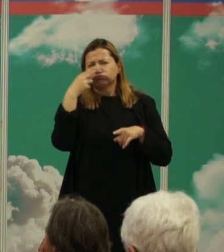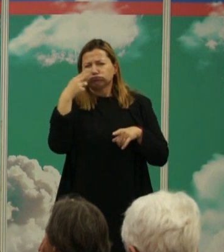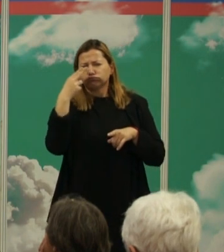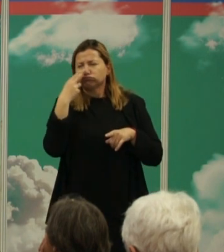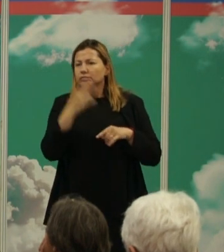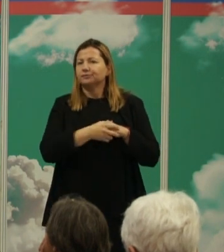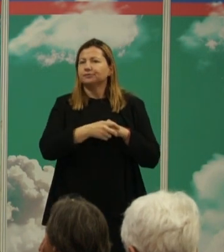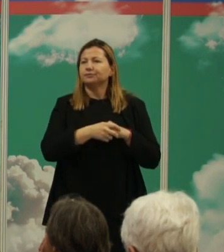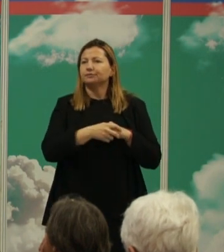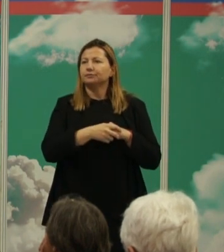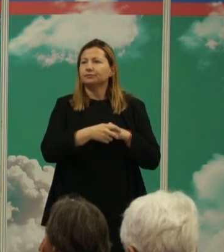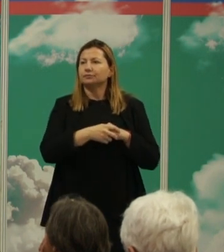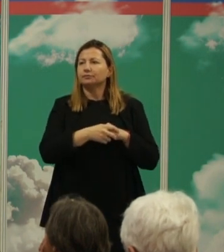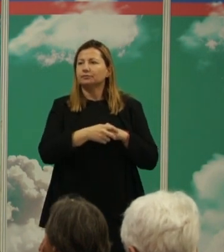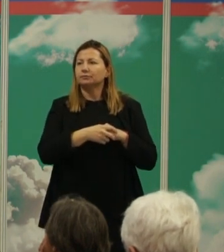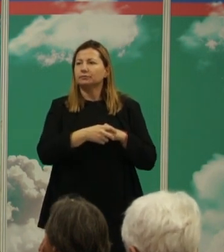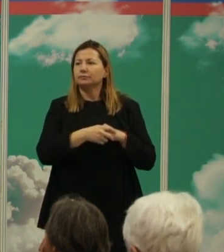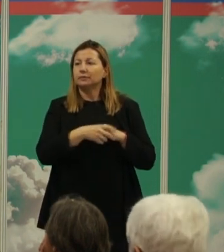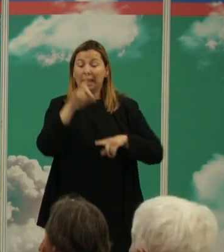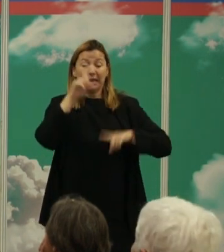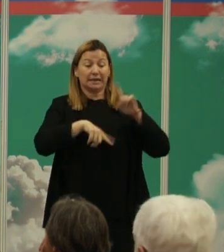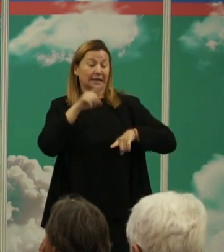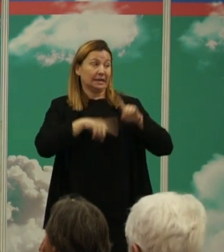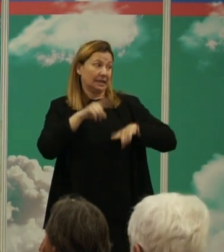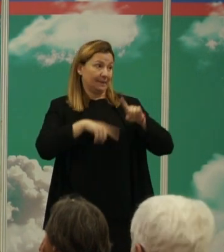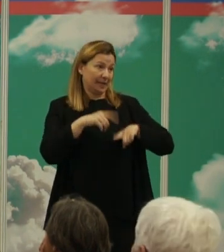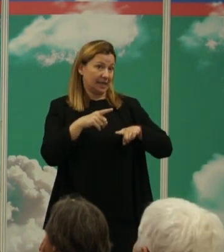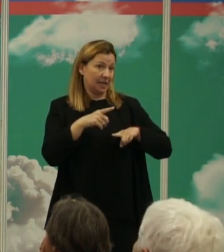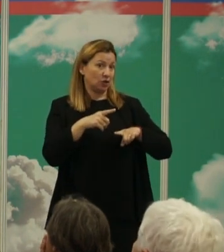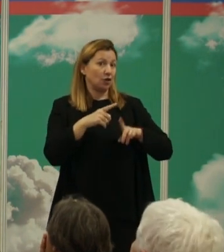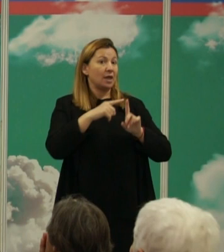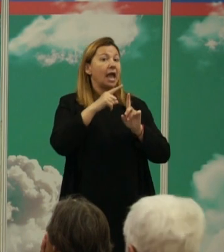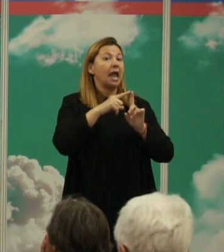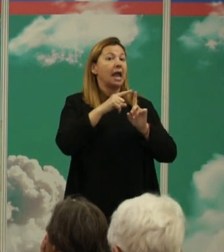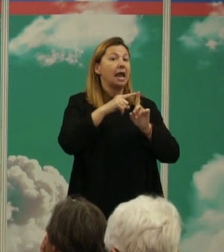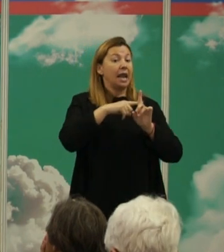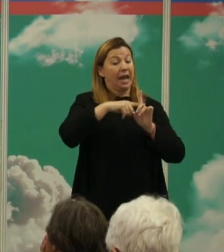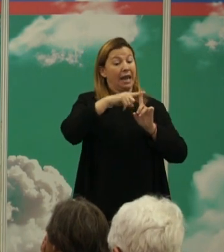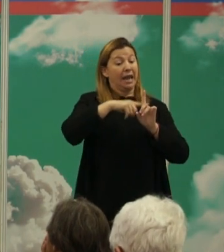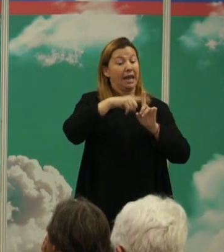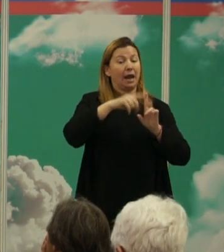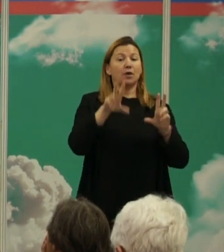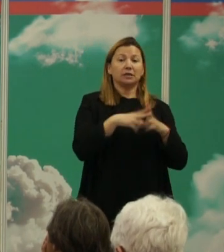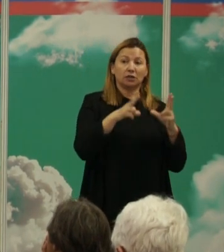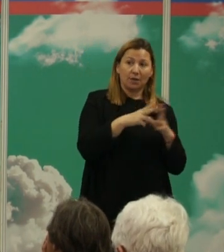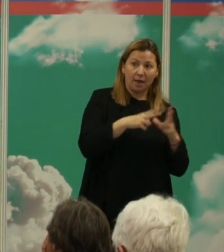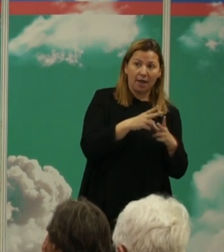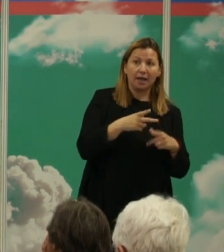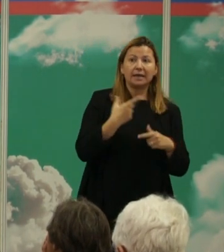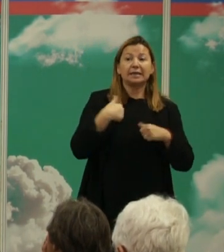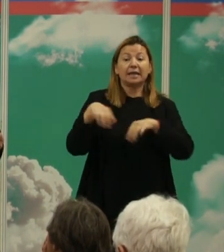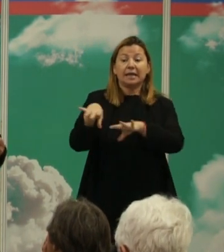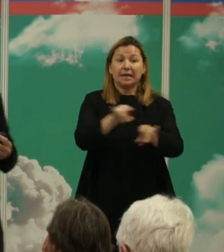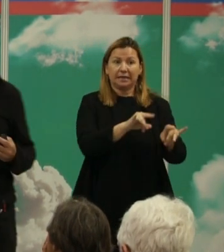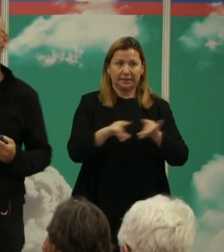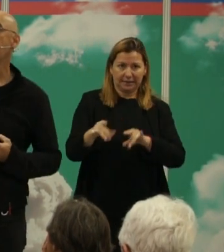evidente es que dependiendo del grado de socialidad y de territorialidad que tenga cada una de las especies